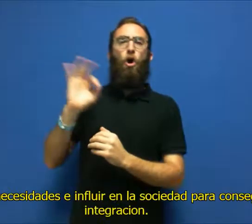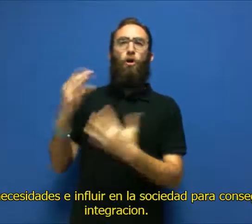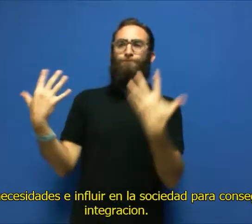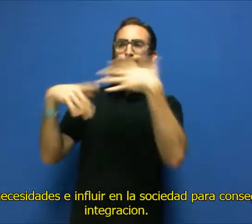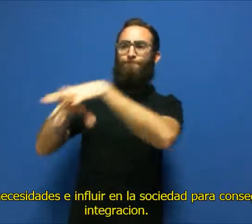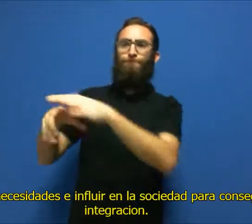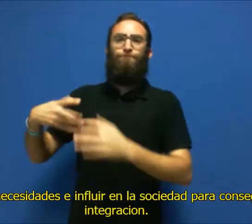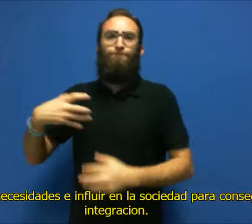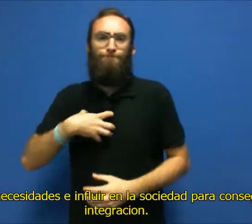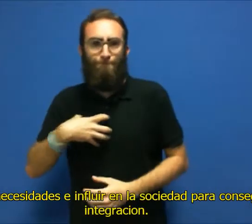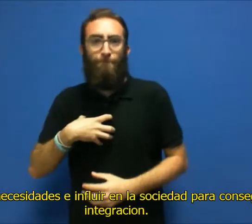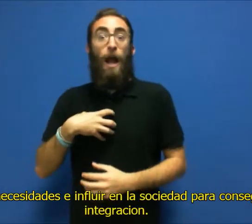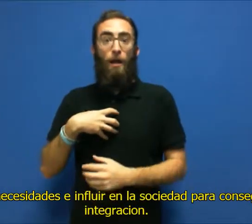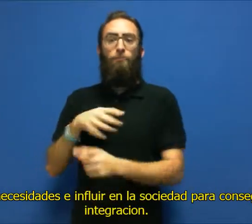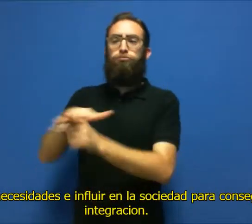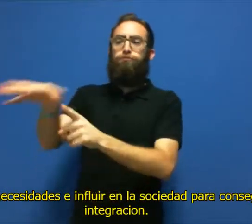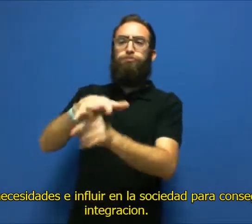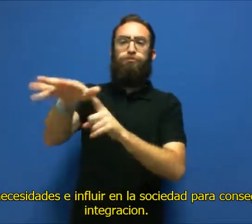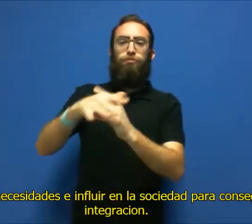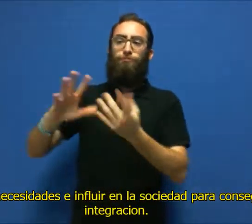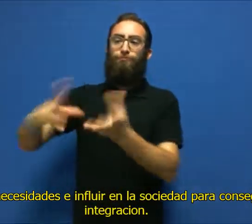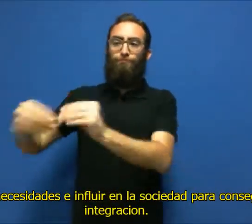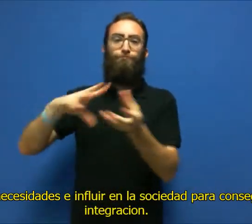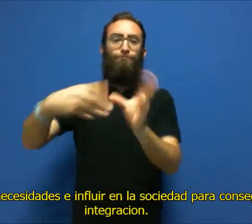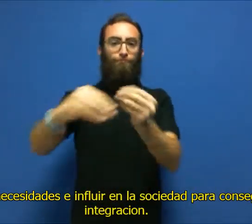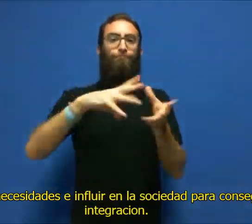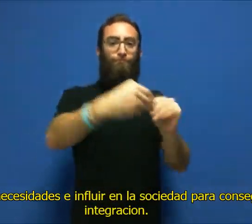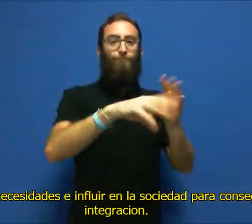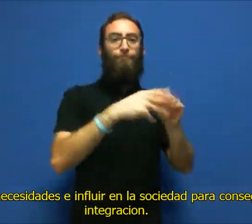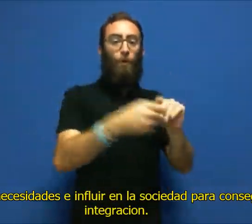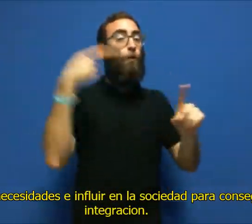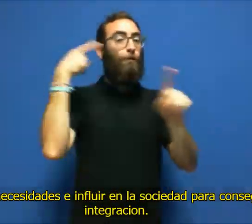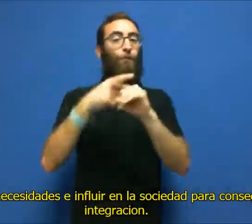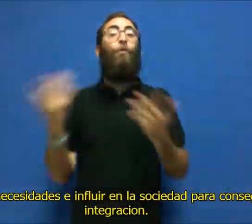cubrir sus necesidades e influir en la sociedad para conseguir una integración.